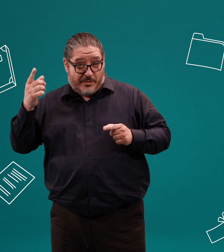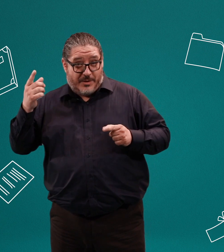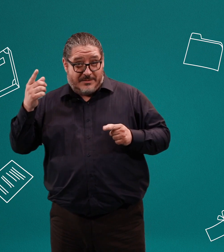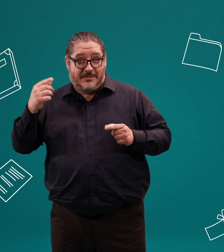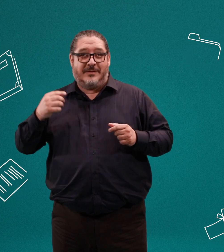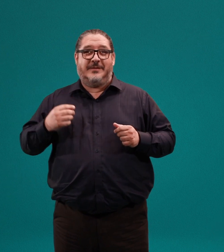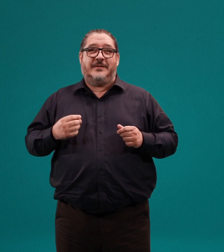después.